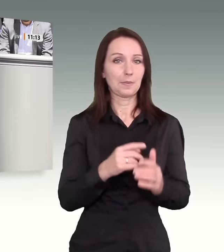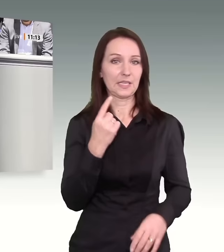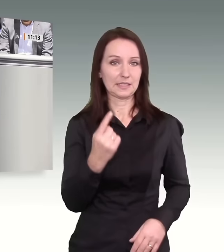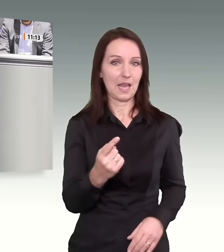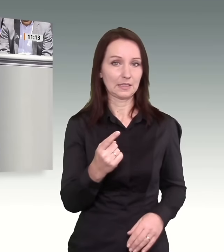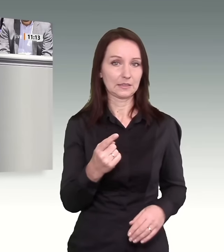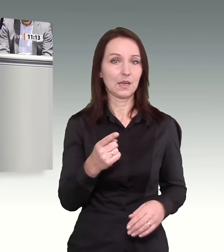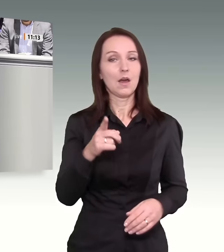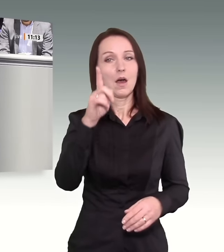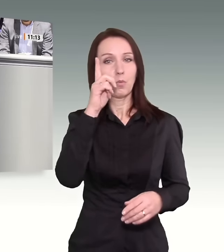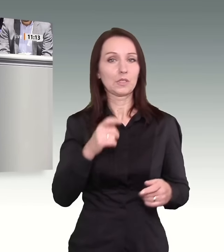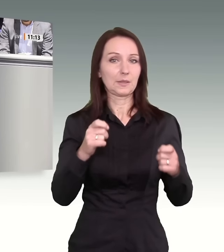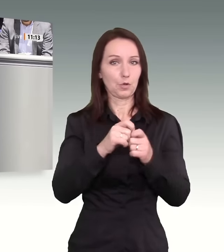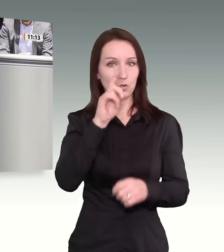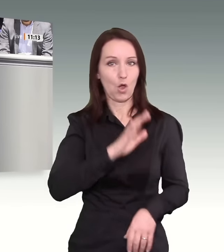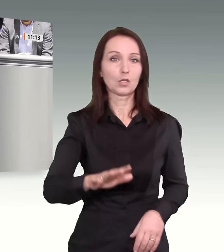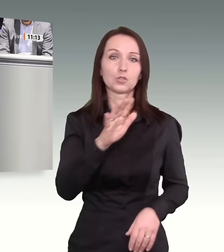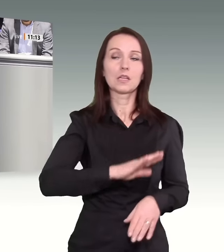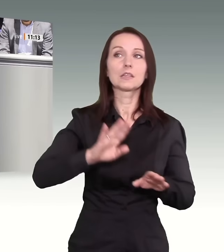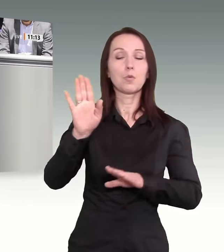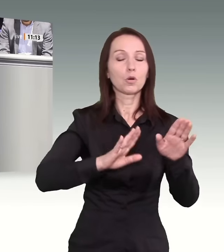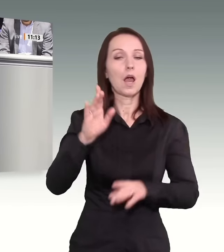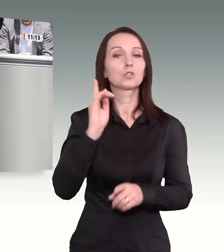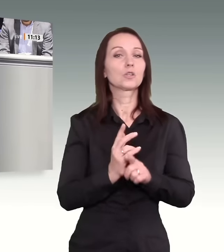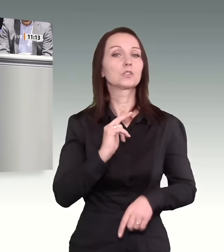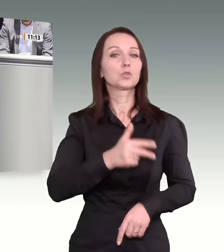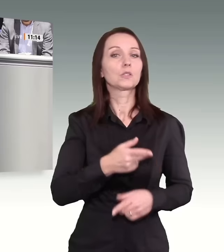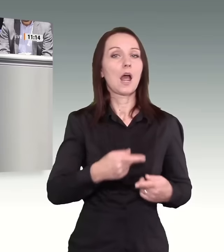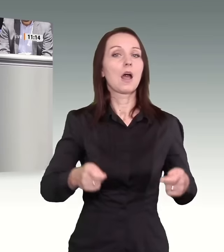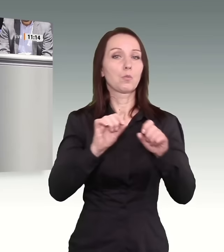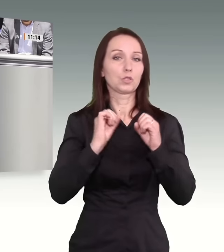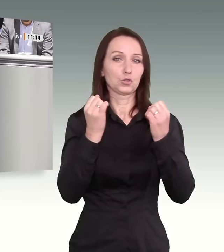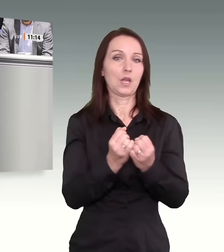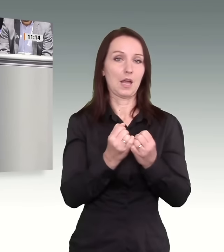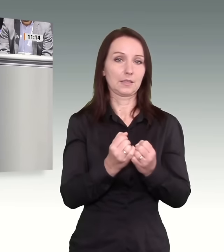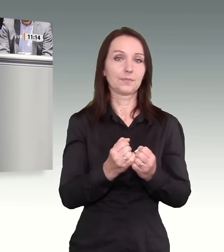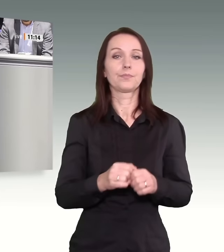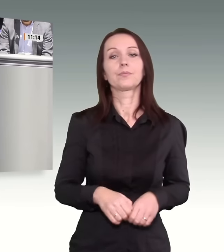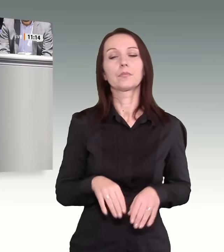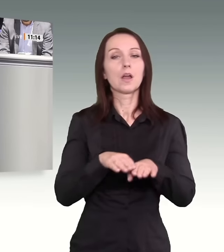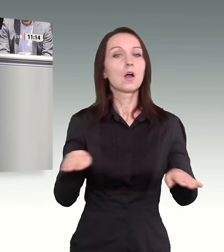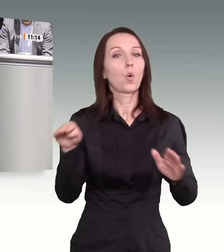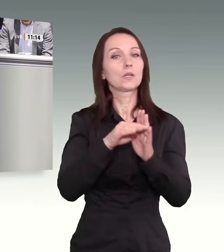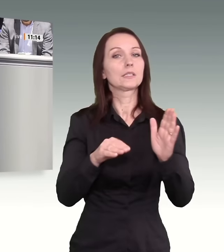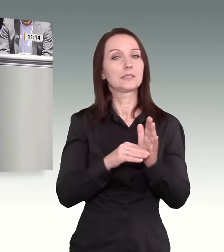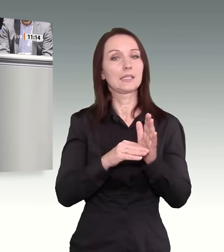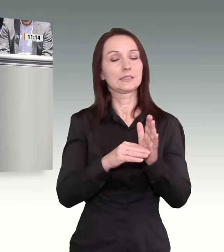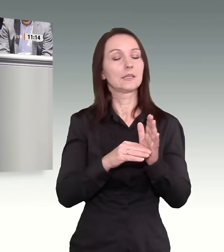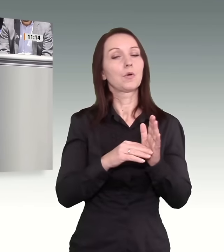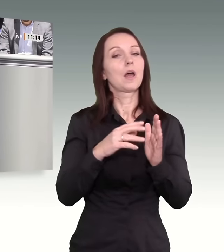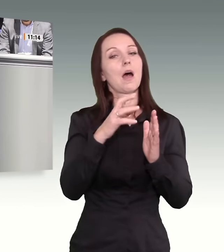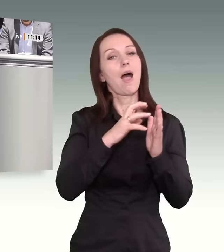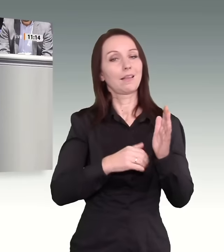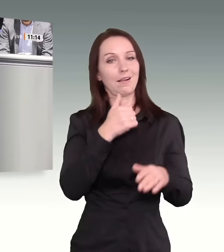Grundgesetz heißt, die Würde des Menschen ist unantastbar. Sie zu achten und zu schützen, ist Verpflichtung aller staatlichen Gewalt.